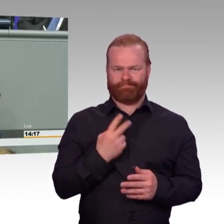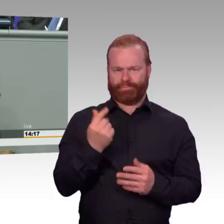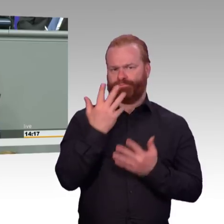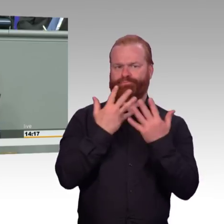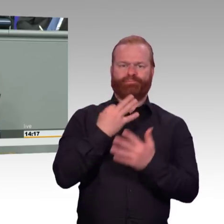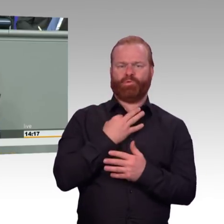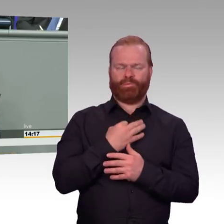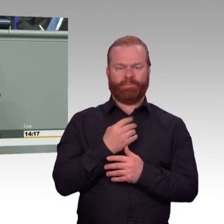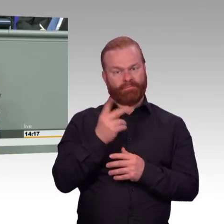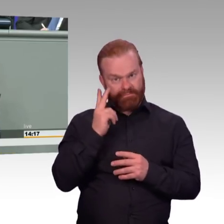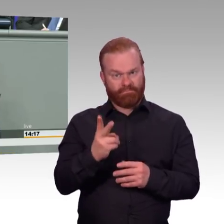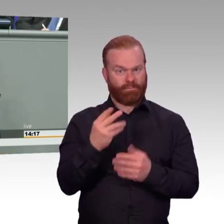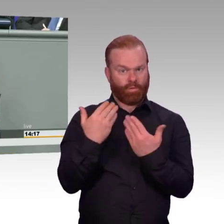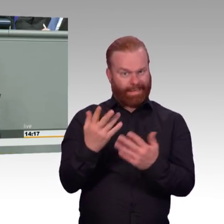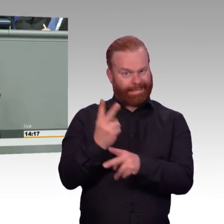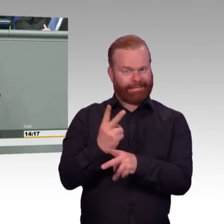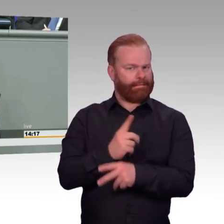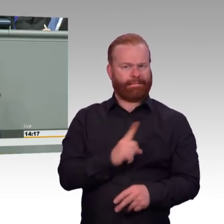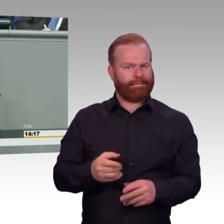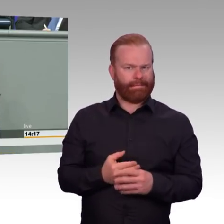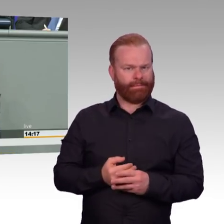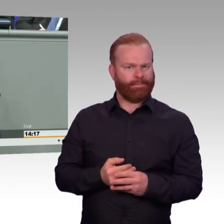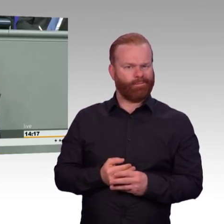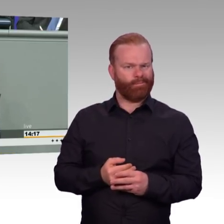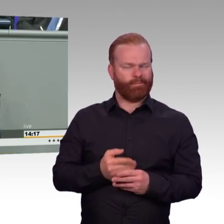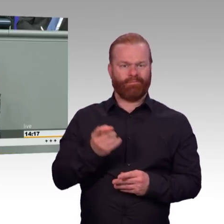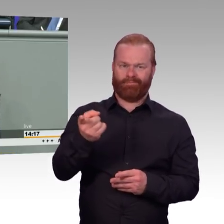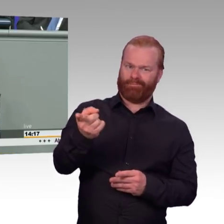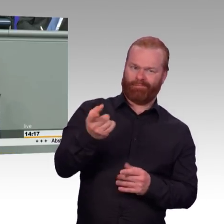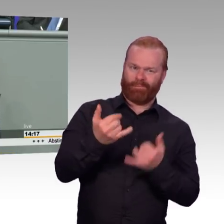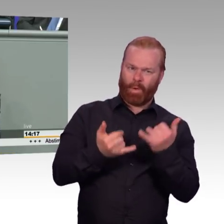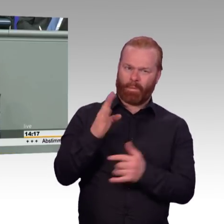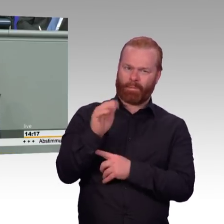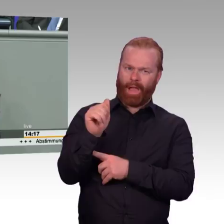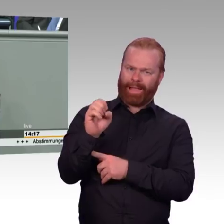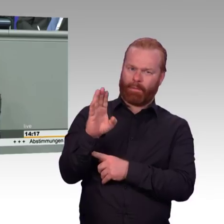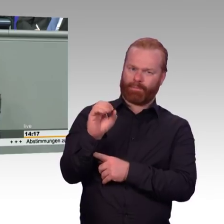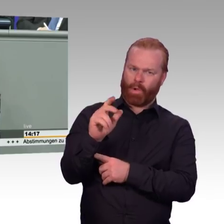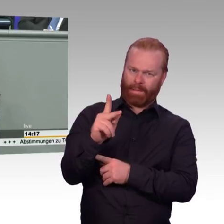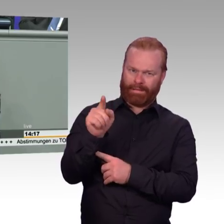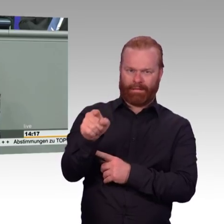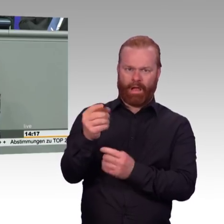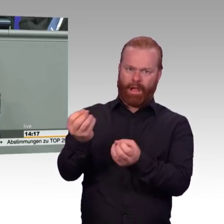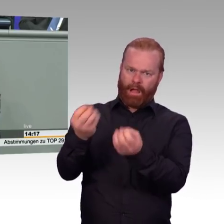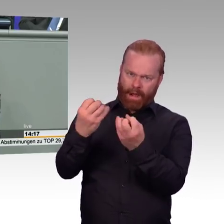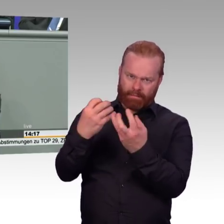der Anknüpfungspunkt für diesen Gesetzentwurf sei für Sie die Einsetzung der Kommission im letzten Jahr. Also